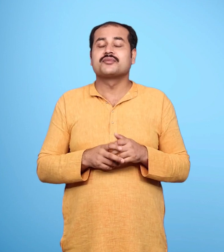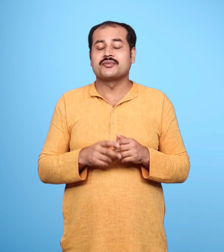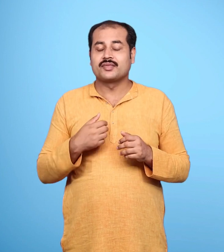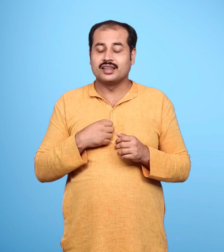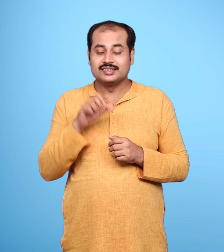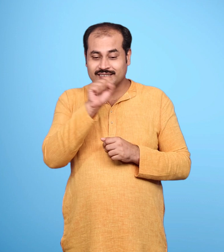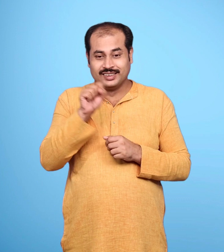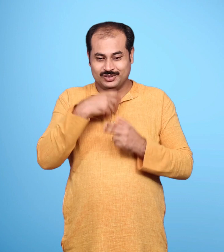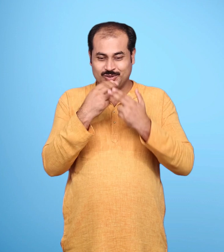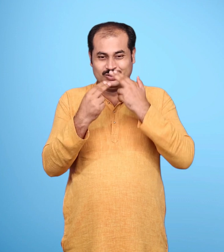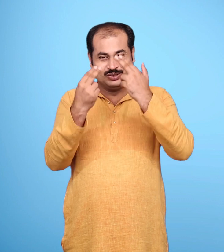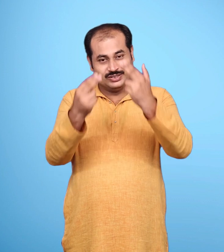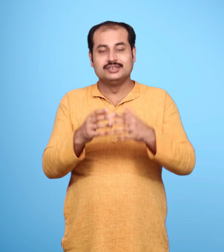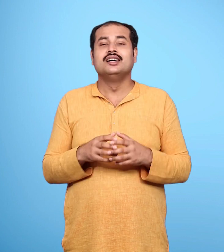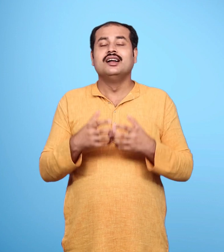रामान ने सीता की बात अनसुनी कर दी